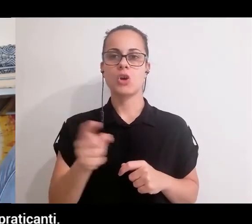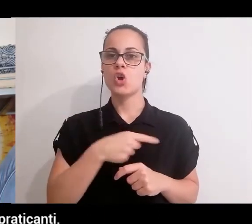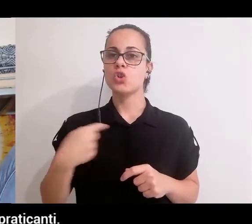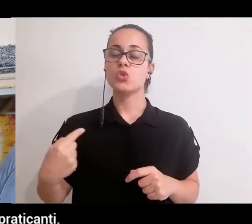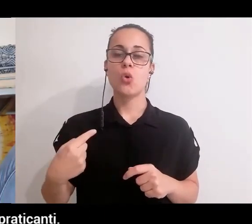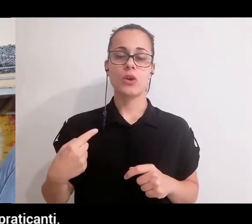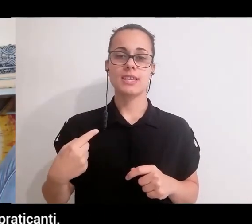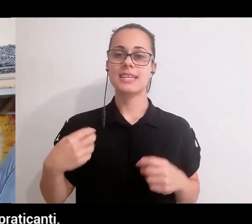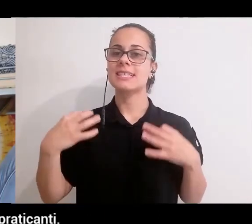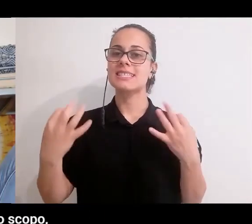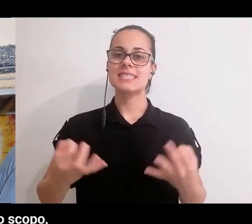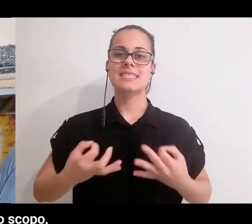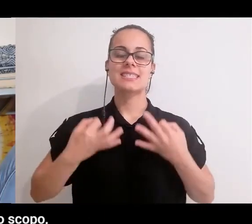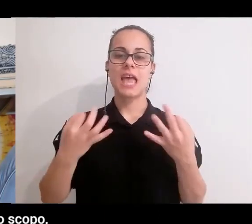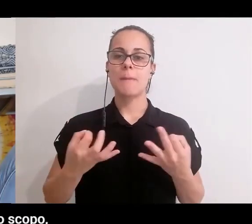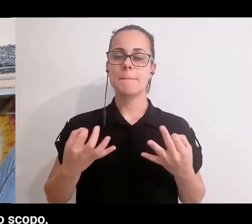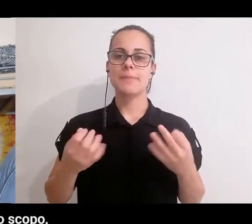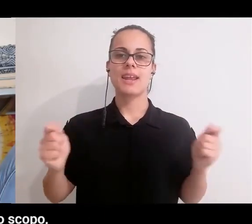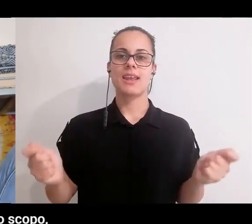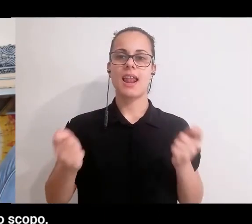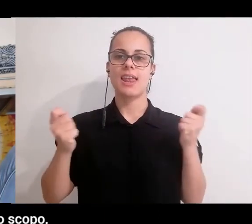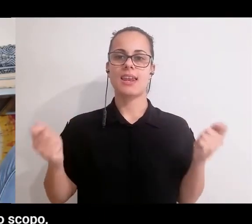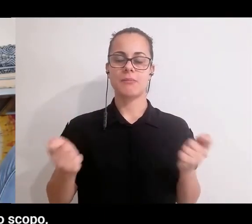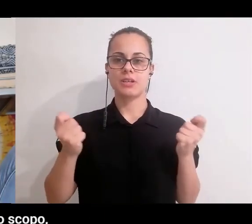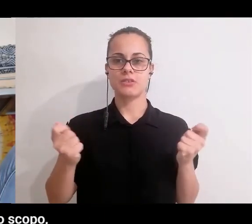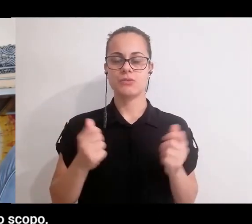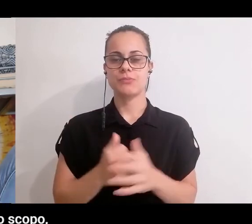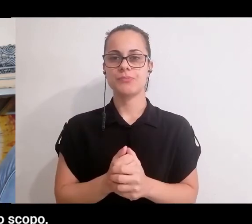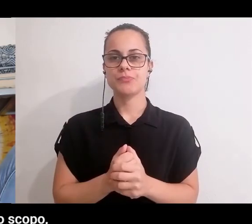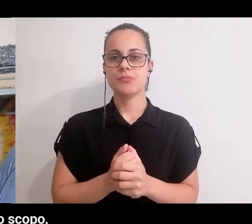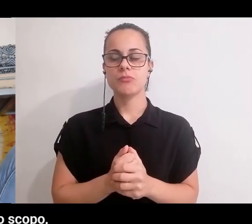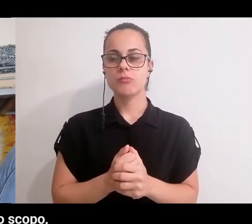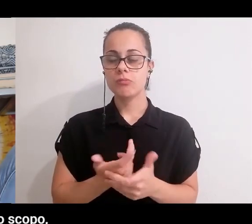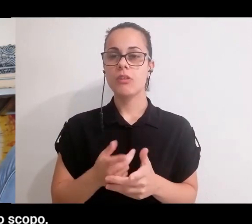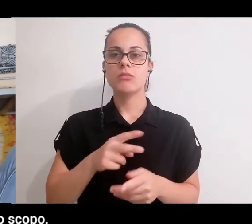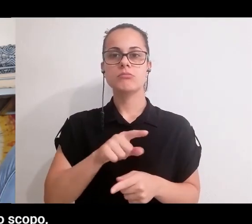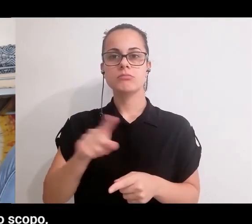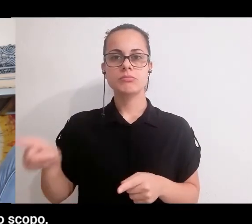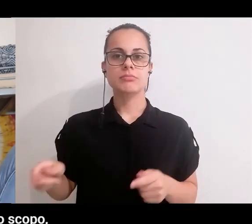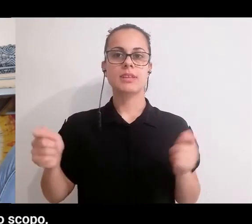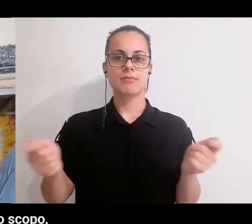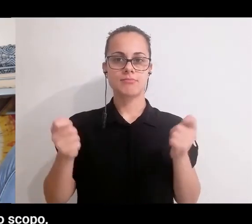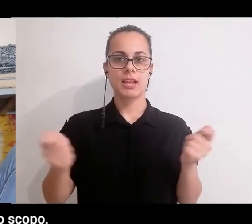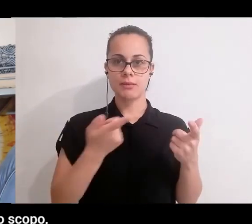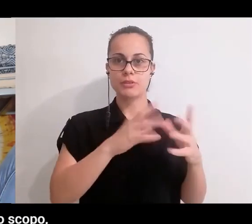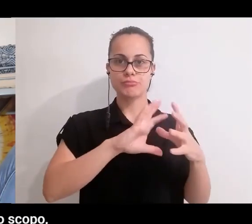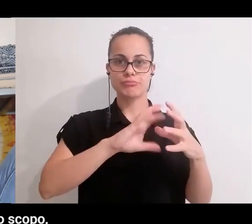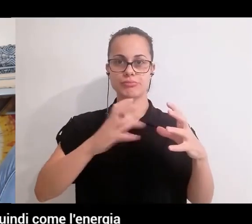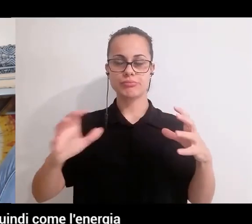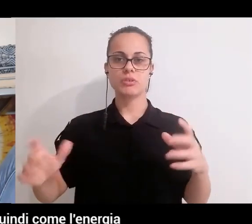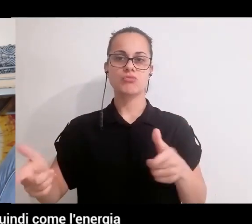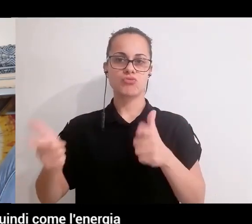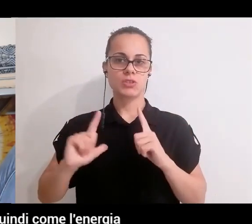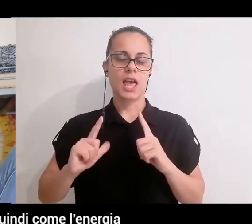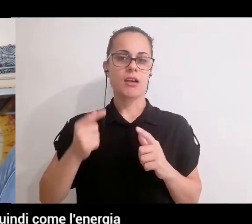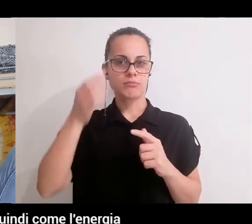sempre eterni praticanti prima di tutto quindi tutte queste pratiche hanno questo hanno questo scopo hanno